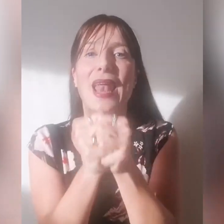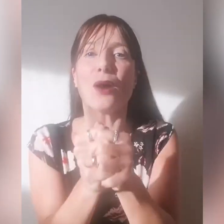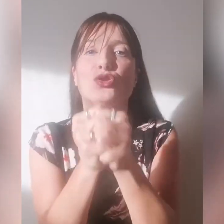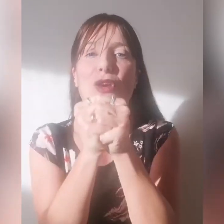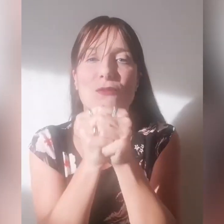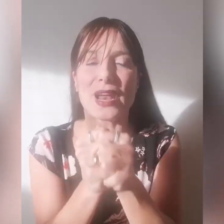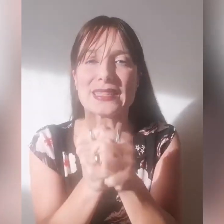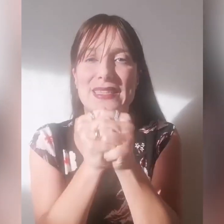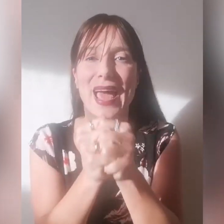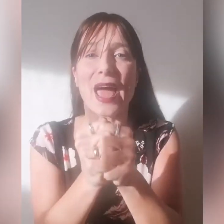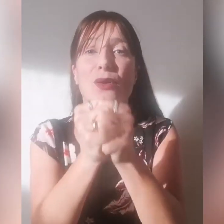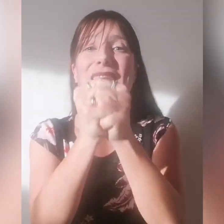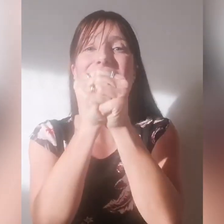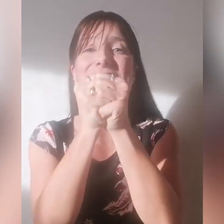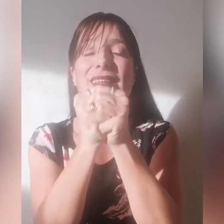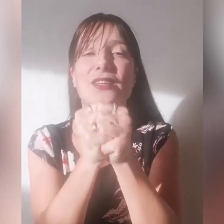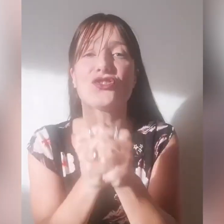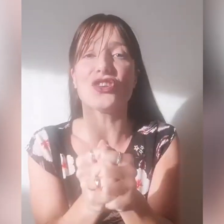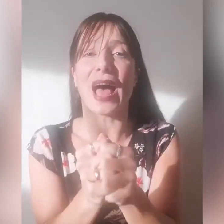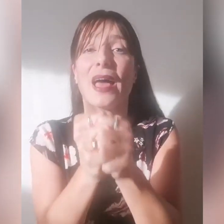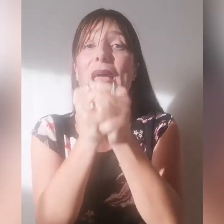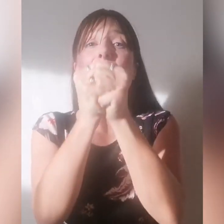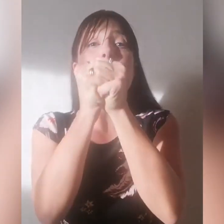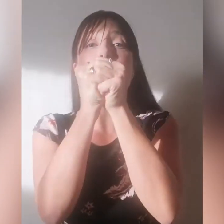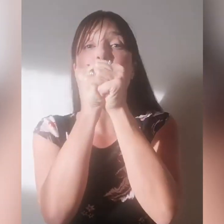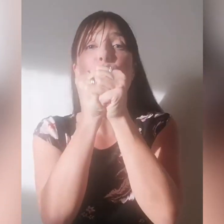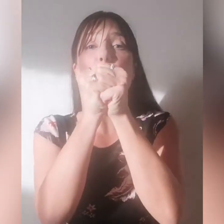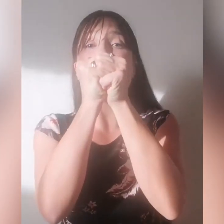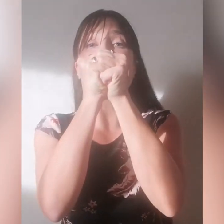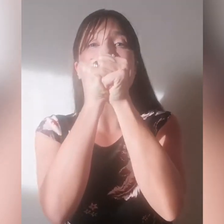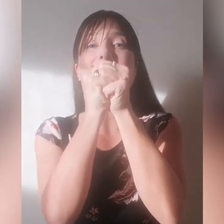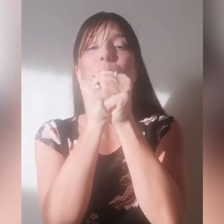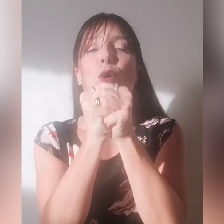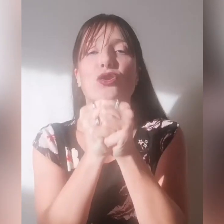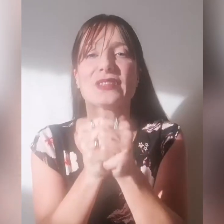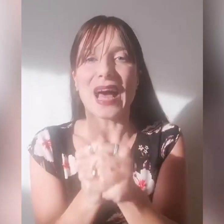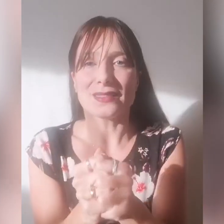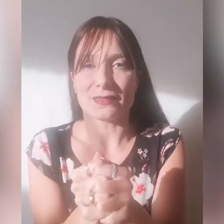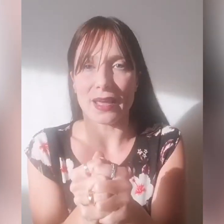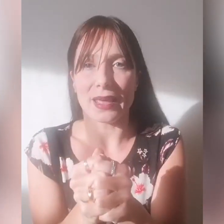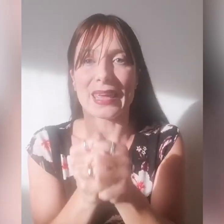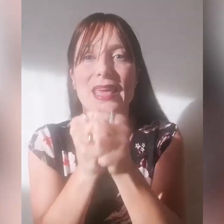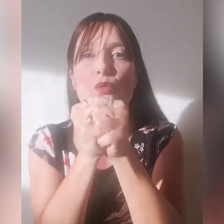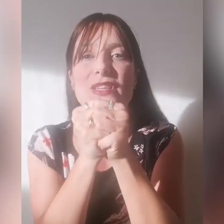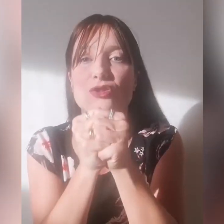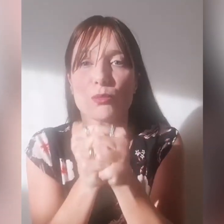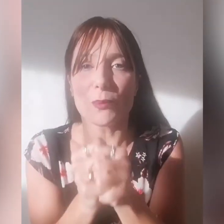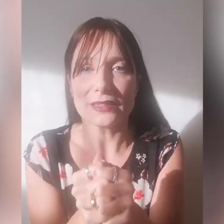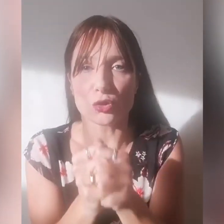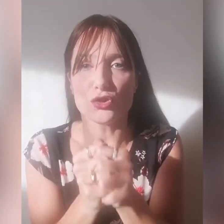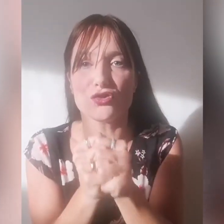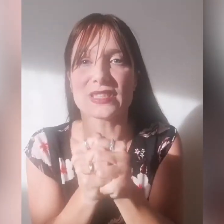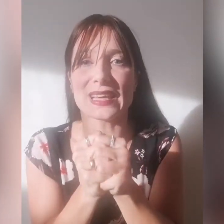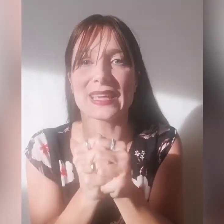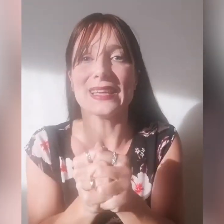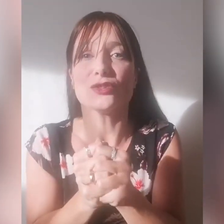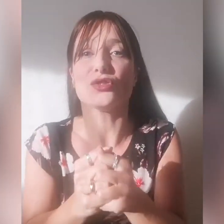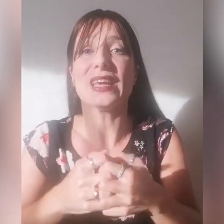L'autorevolezza è la strategia più importante che in questo momento Dio ci sta chiedendo di